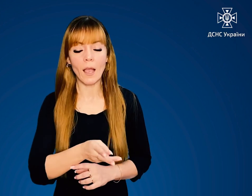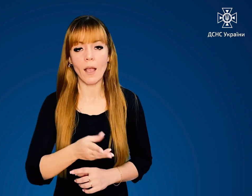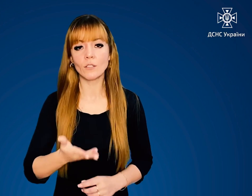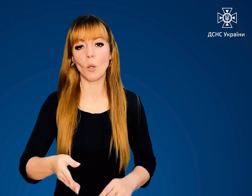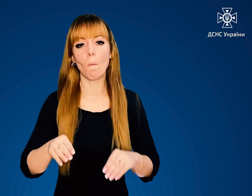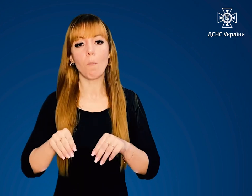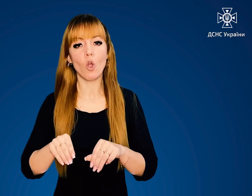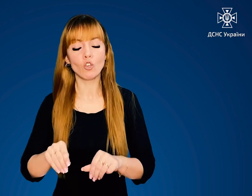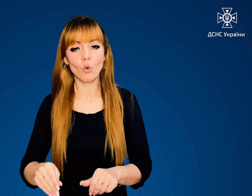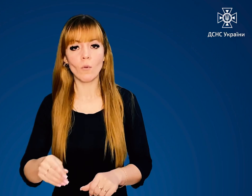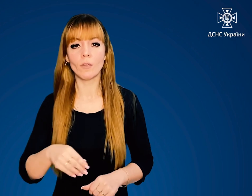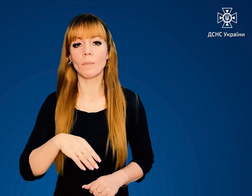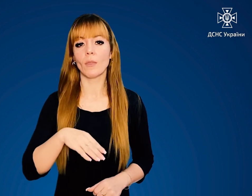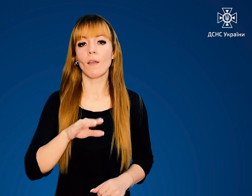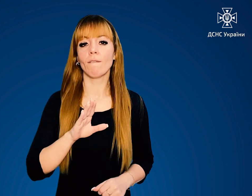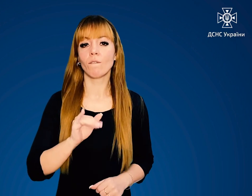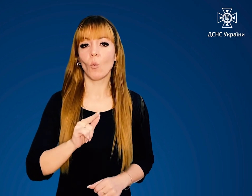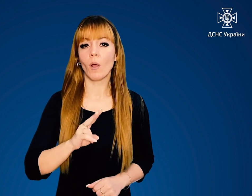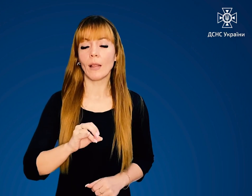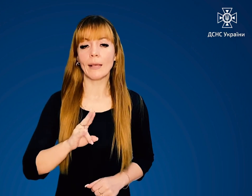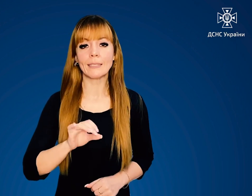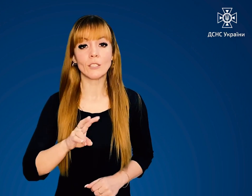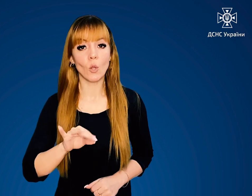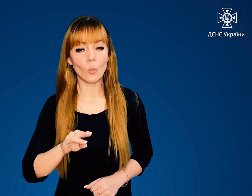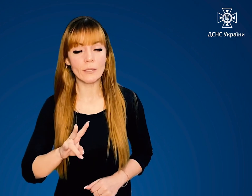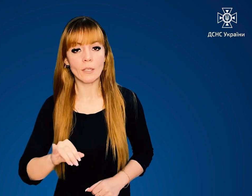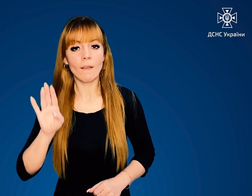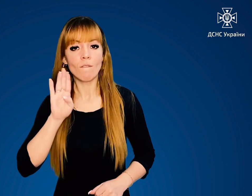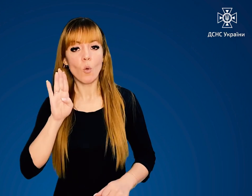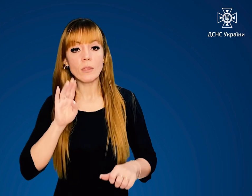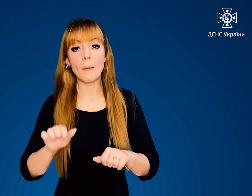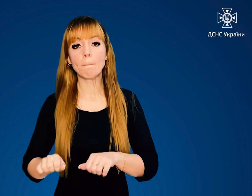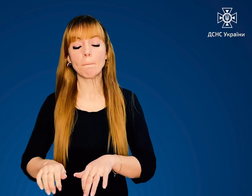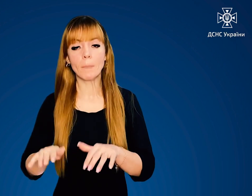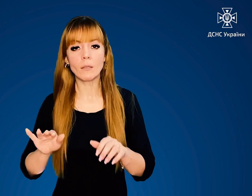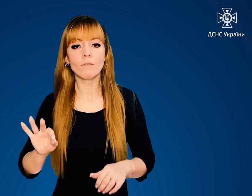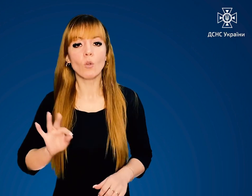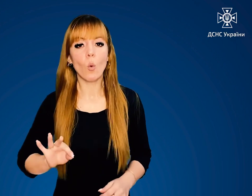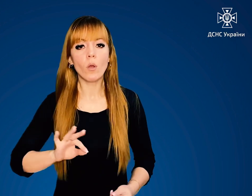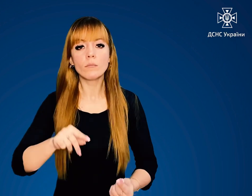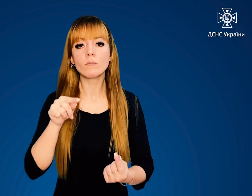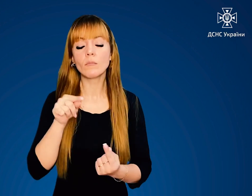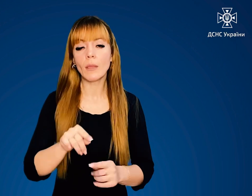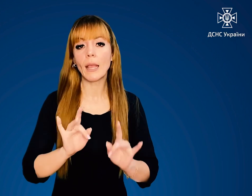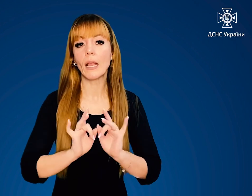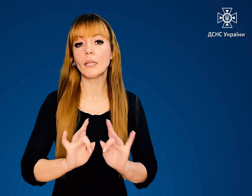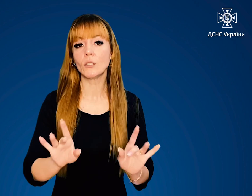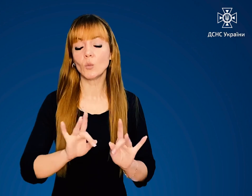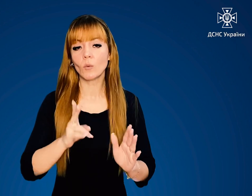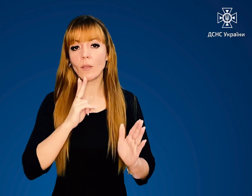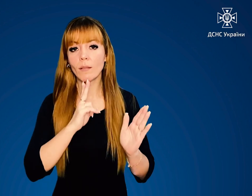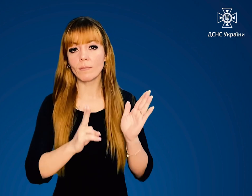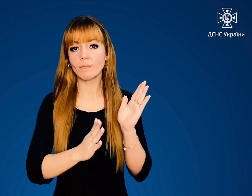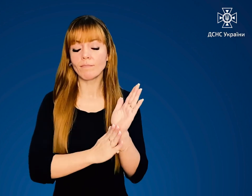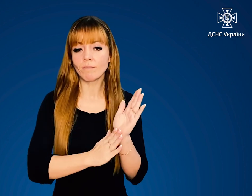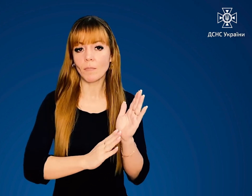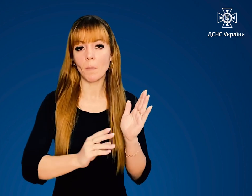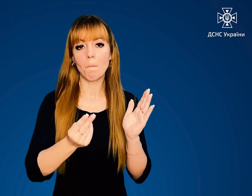вуглекислотні, водопільні – використовують згідно з інструкцією, наведеною у вигляді малюнків і